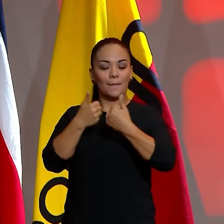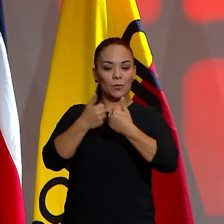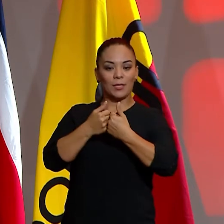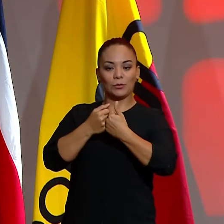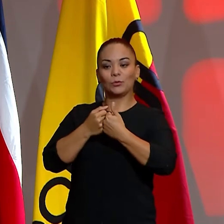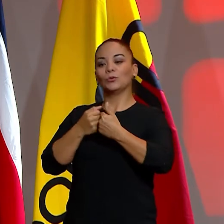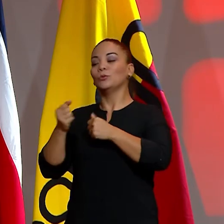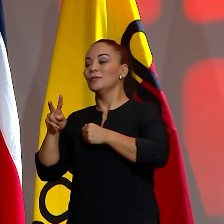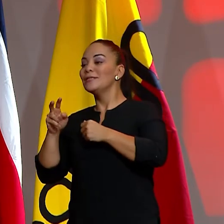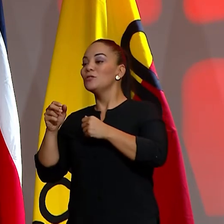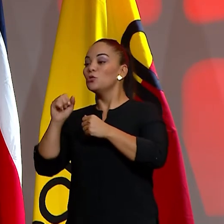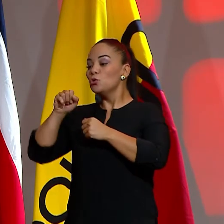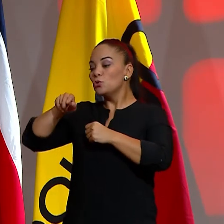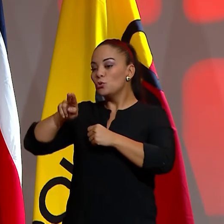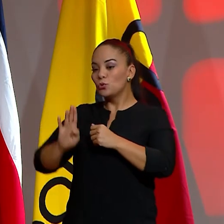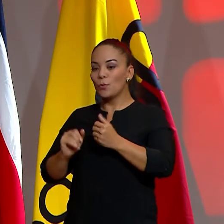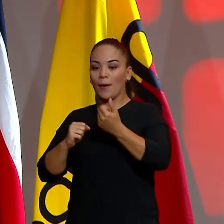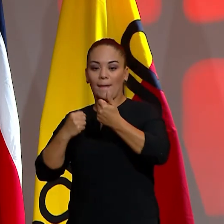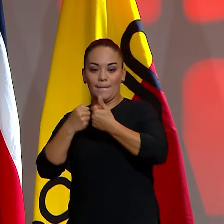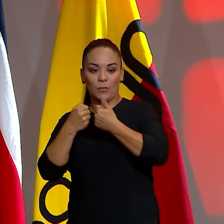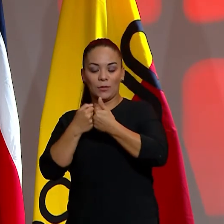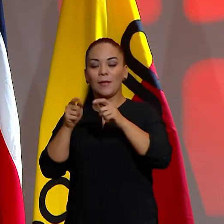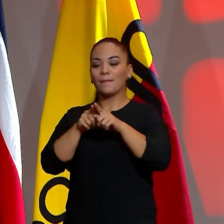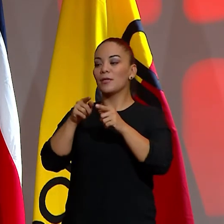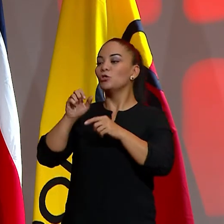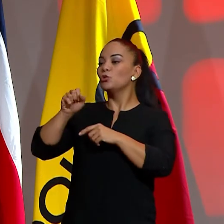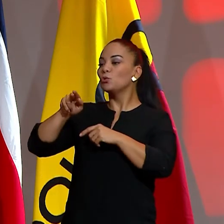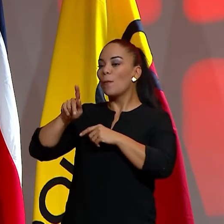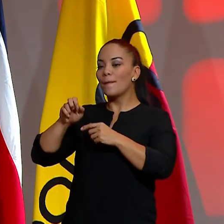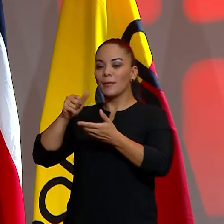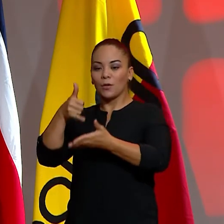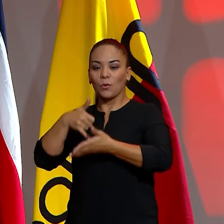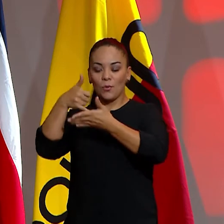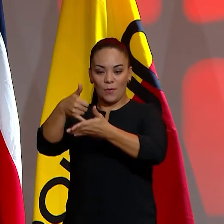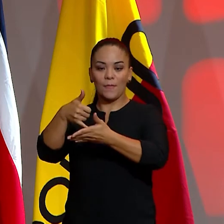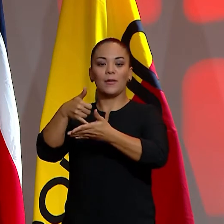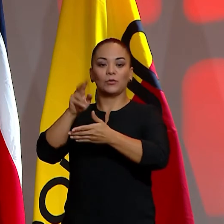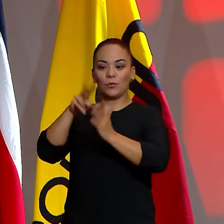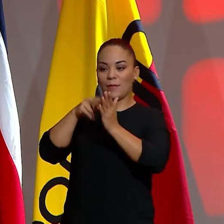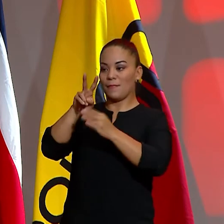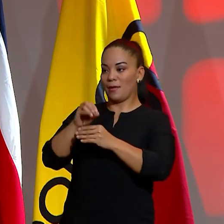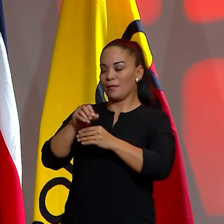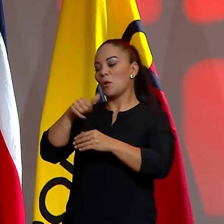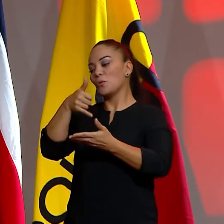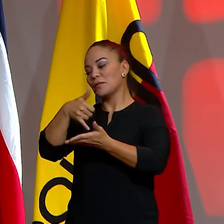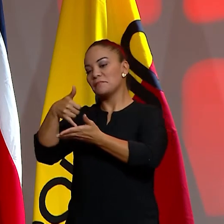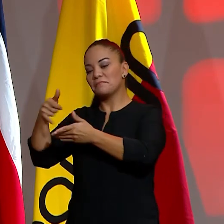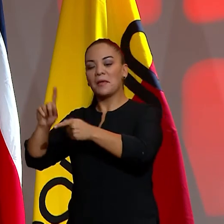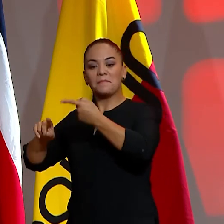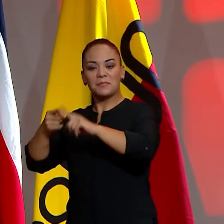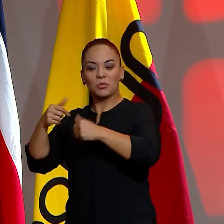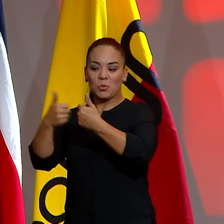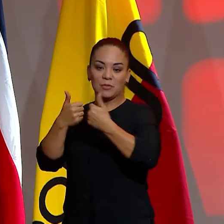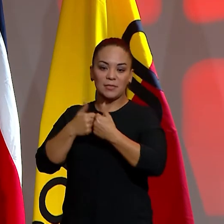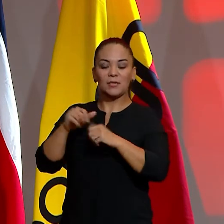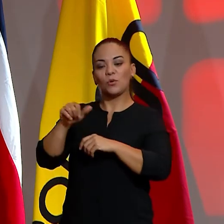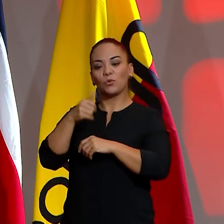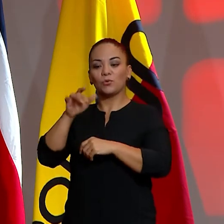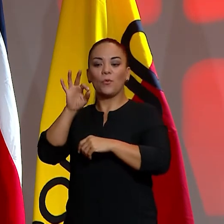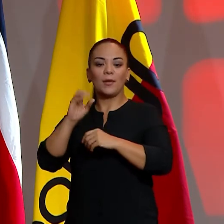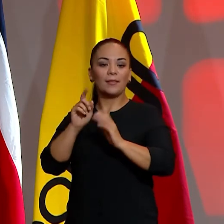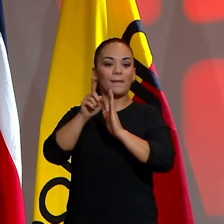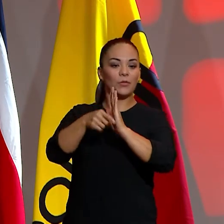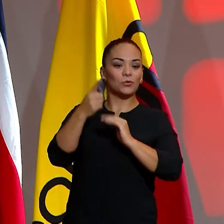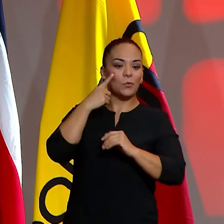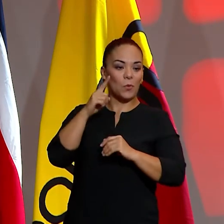subcampeonatos, incluido el cetro de la Supercopa 2020, varias copas amistosas y las obras y otras benéficas como los 90 minutos